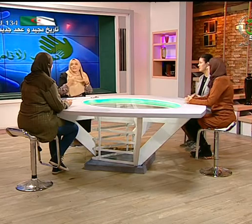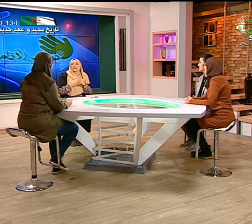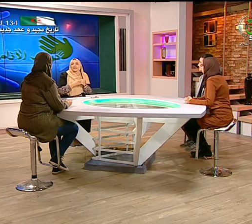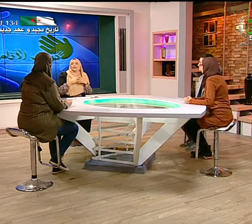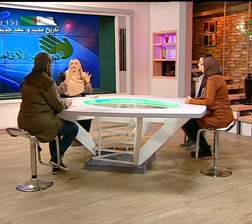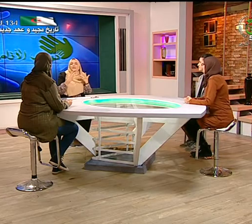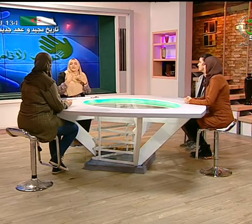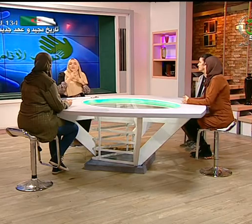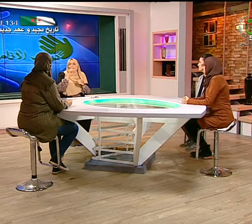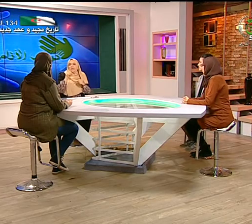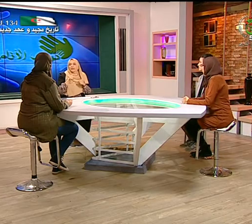يعني سؤالي